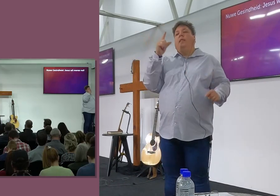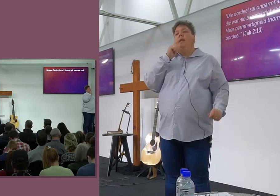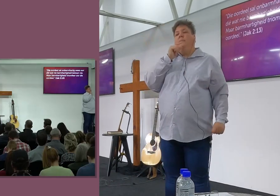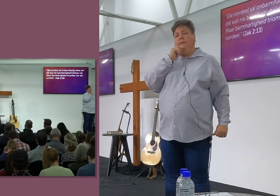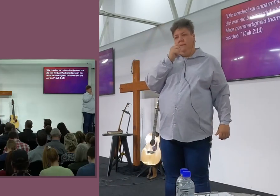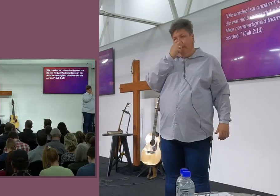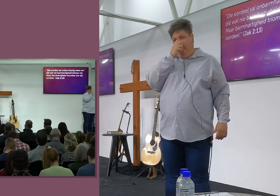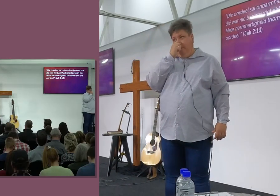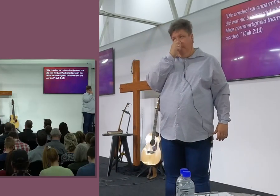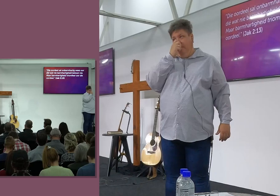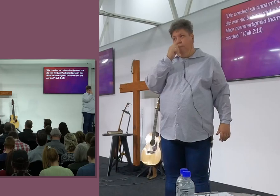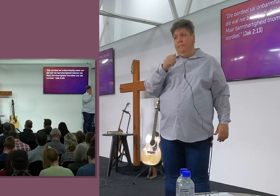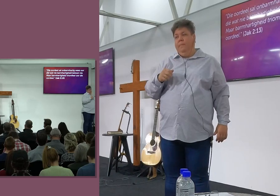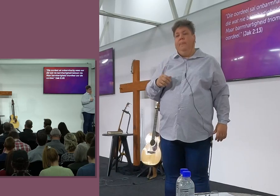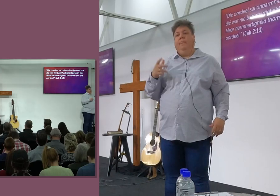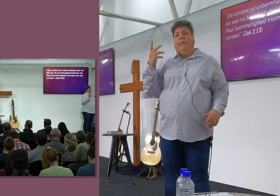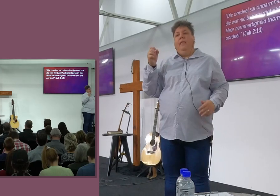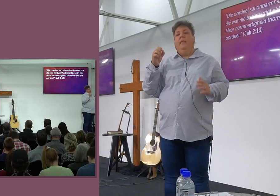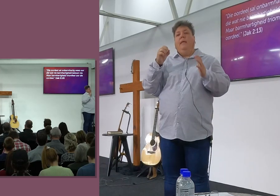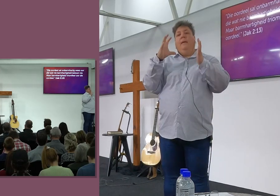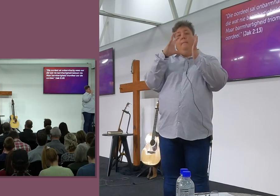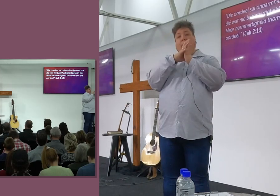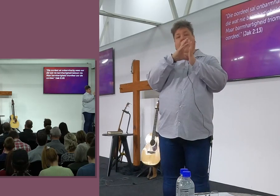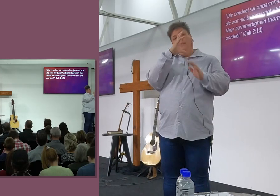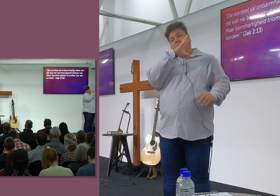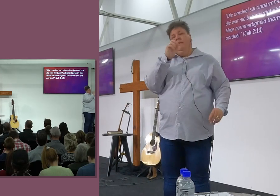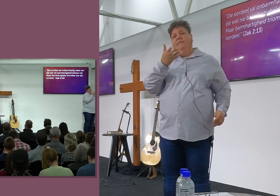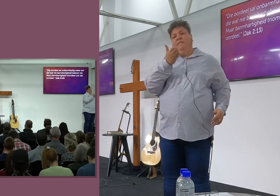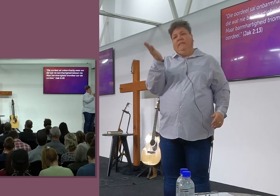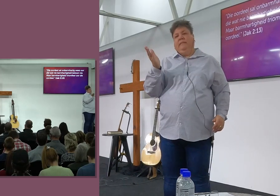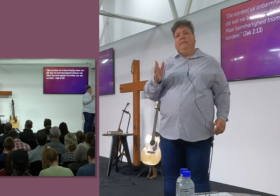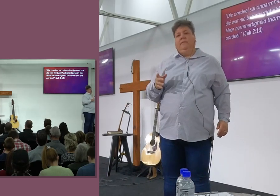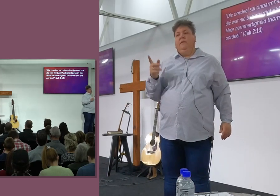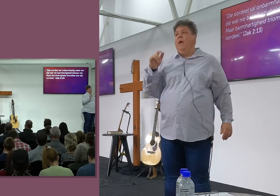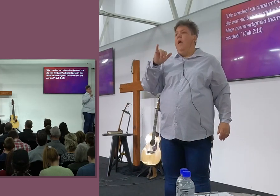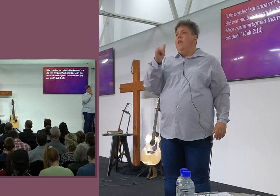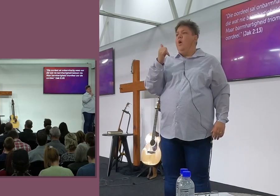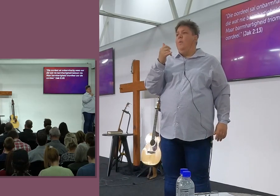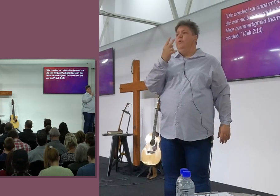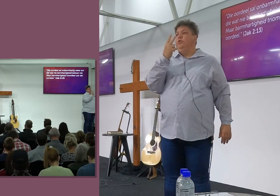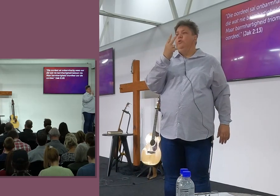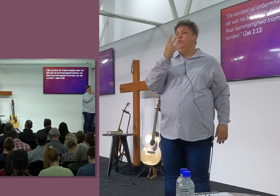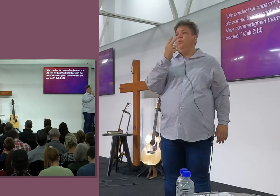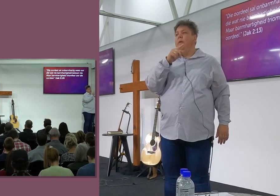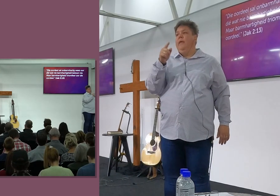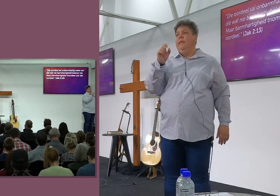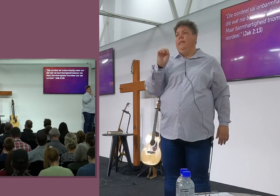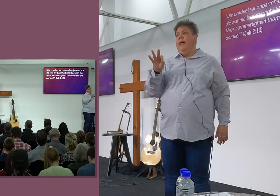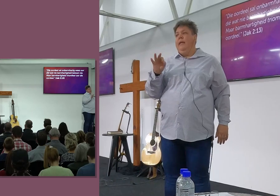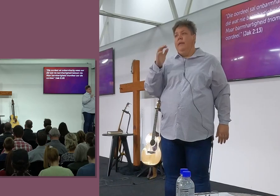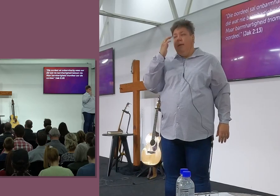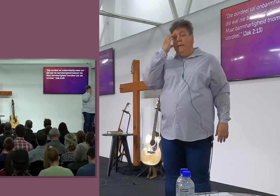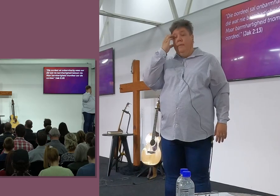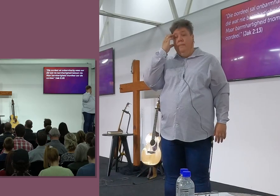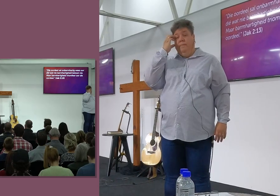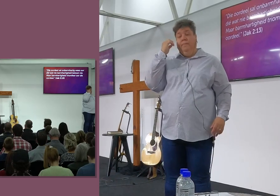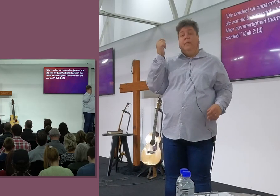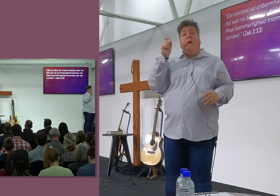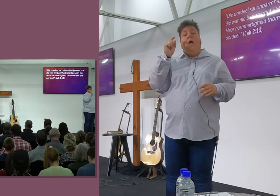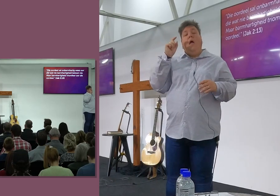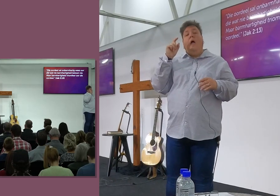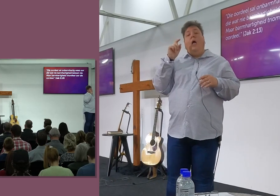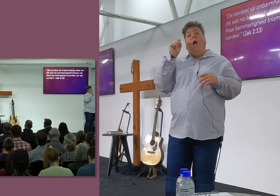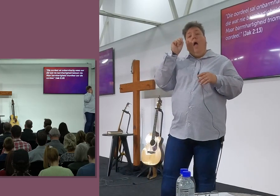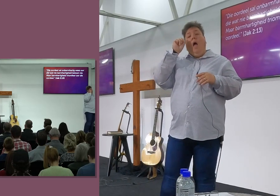na hulle kyk. Ek het een mooie preenkie van die bril, ek gaan nou by omkom. Ek wil die Jacobus 2 vers 13 in 2 vertalingsles. Die eerste vertaling, ek die nieuwe vertaling is die